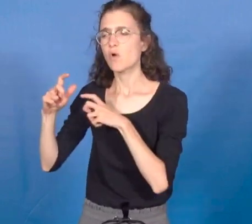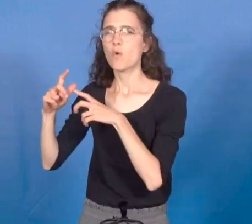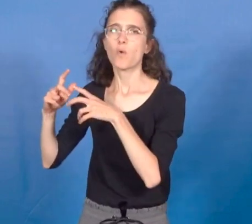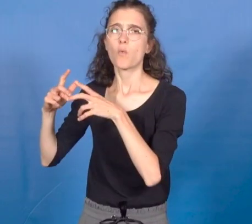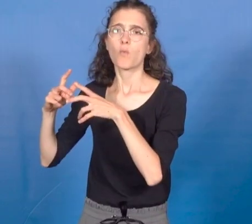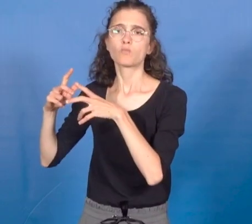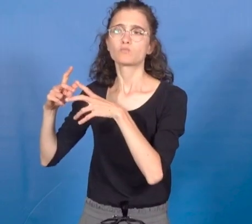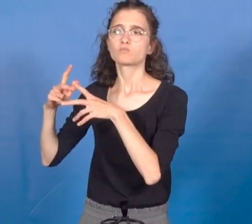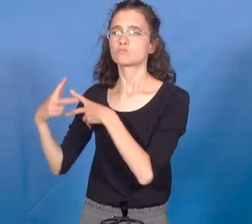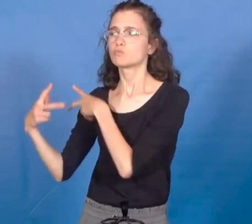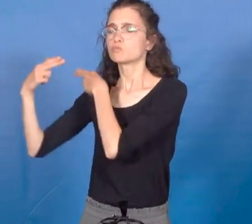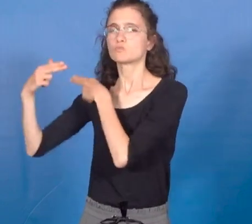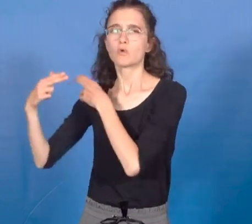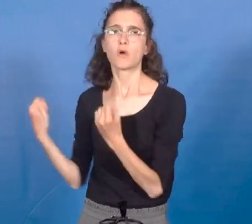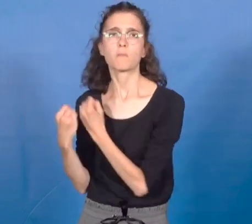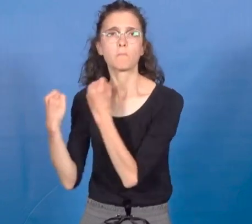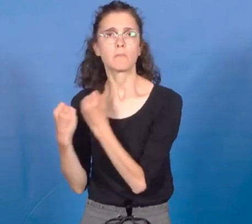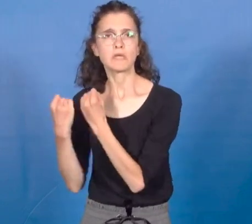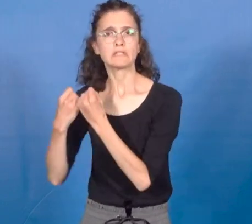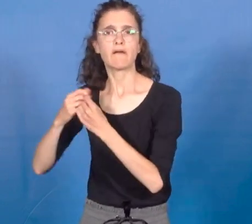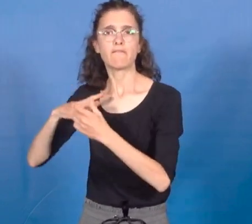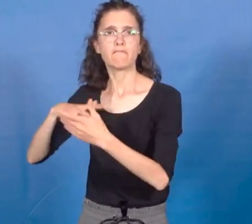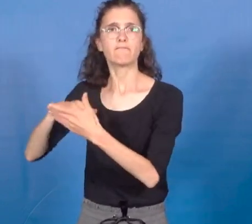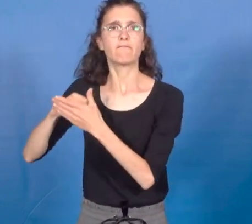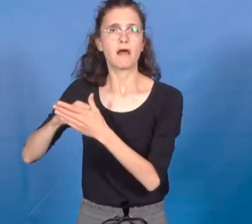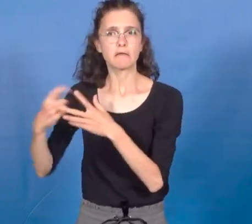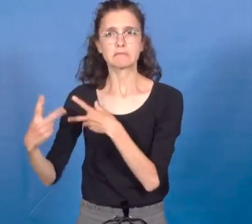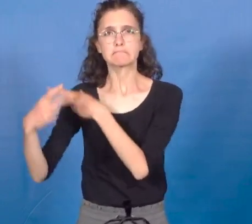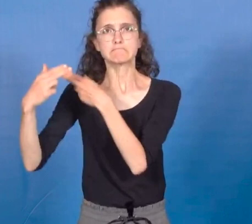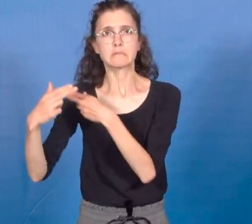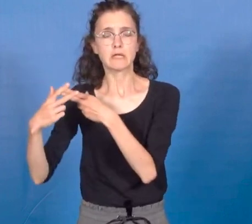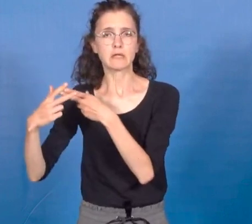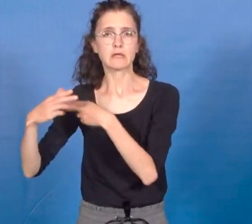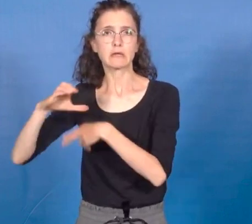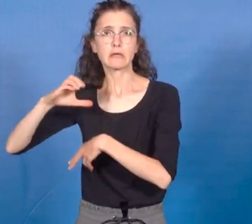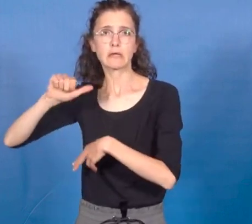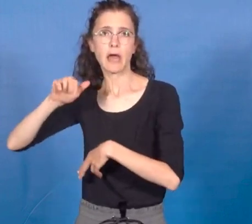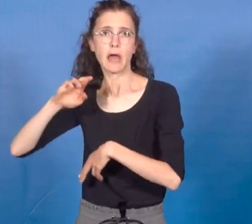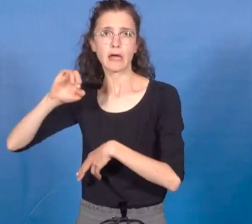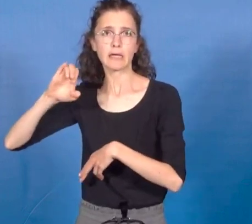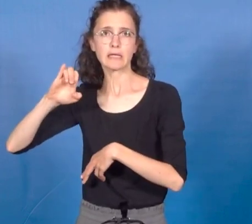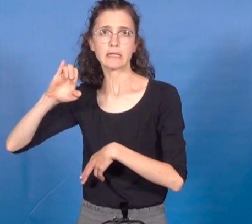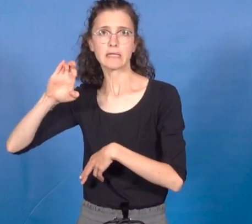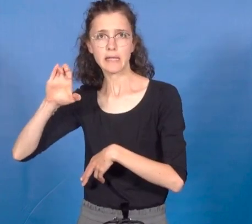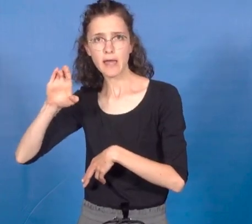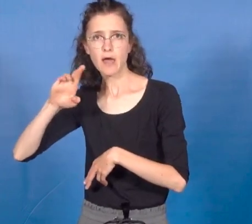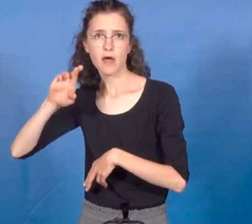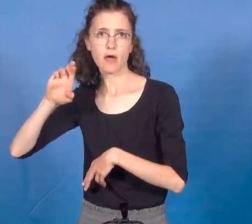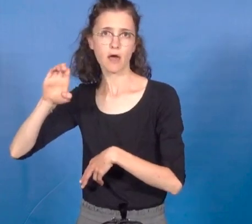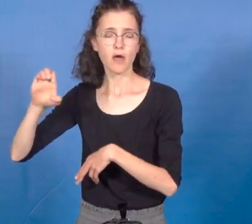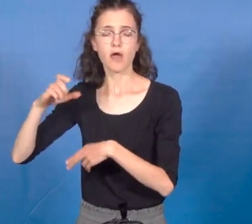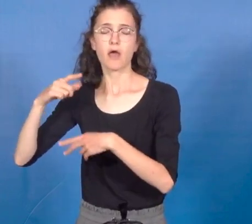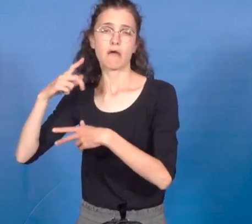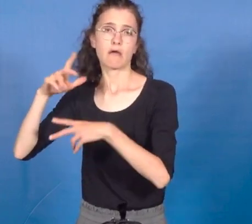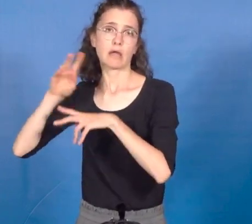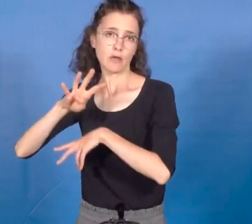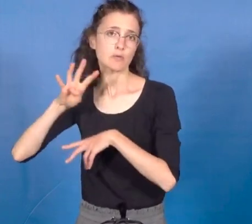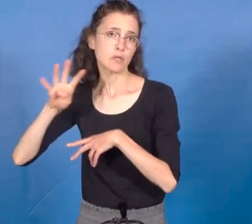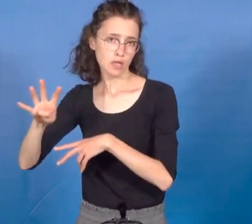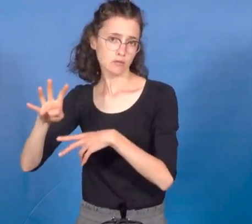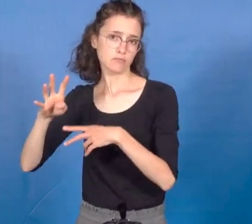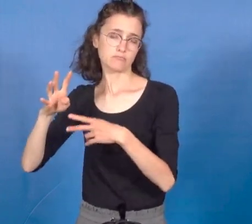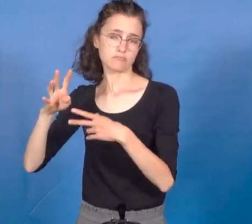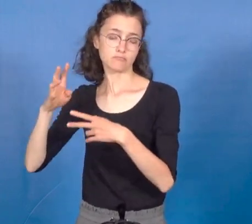lumière les activités de notre territoire qu'on ne connaît pas forcément et qui ont un impact